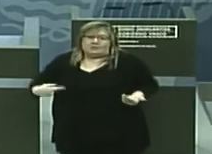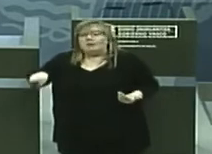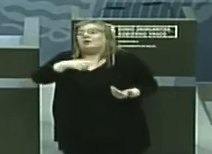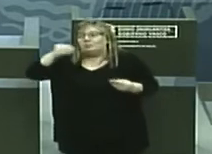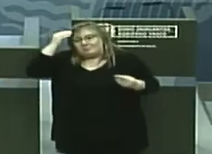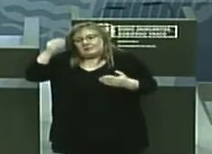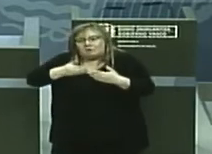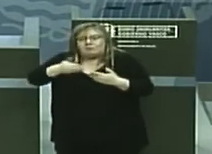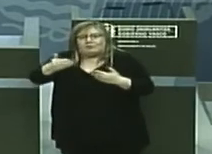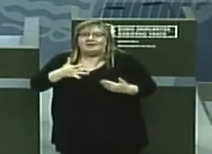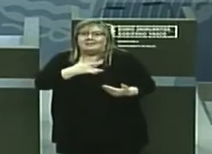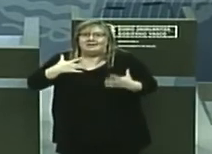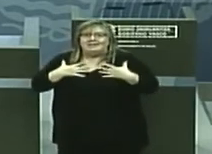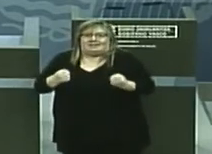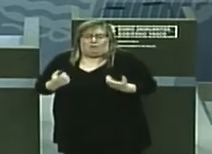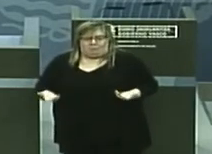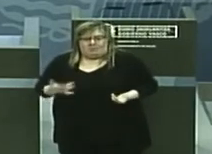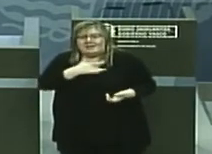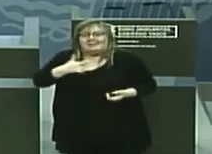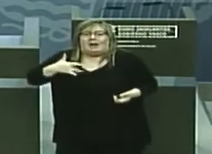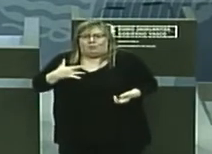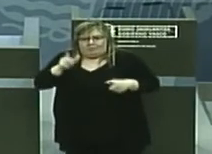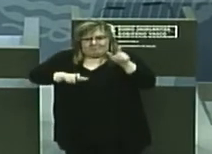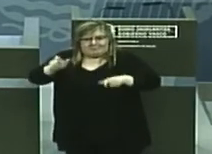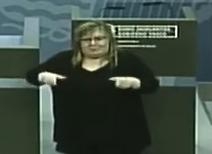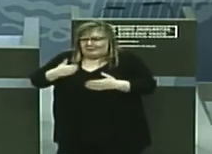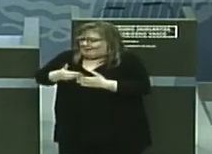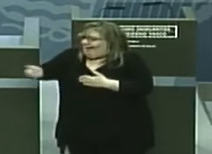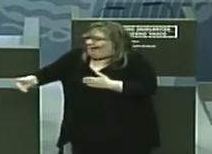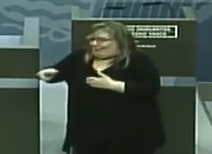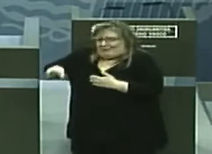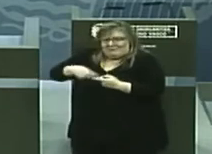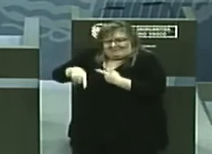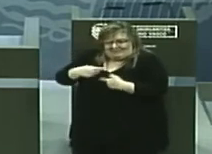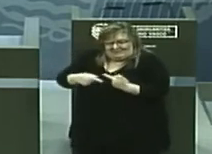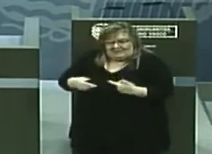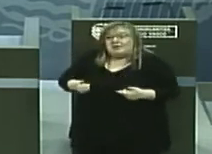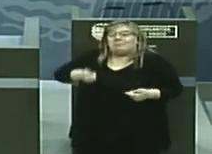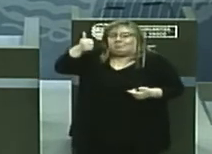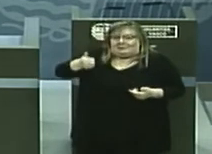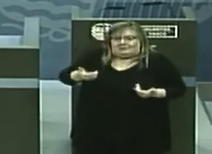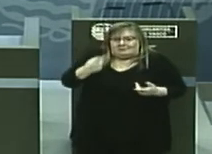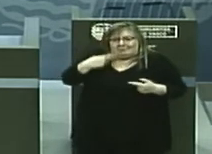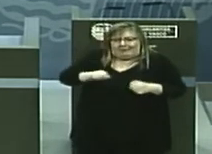jugando, la salud de nuestras personas próximas, pero mucho más también.